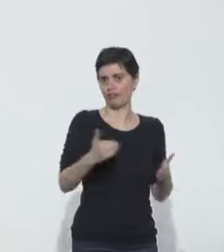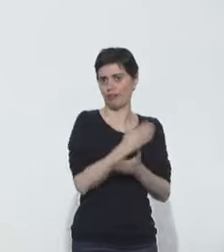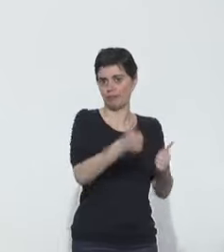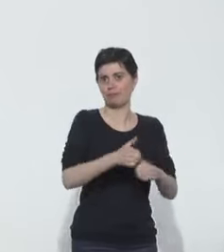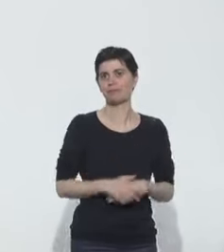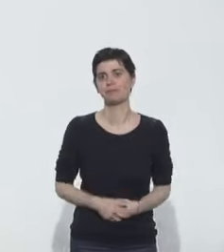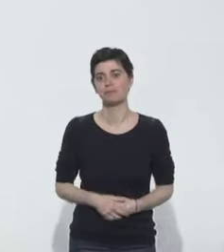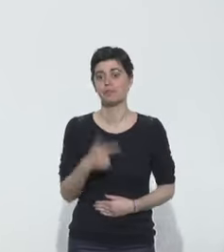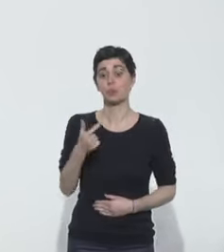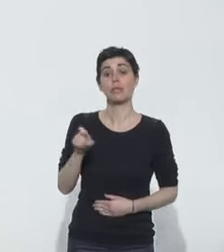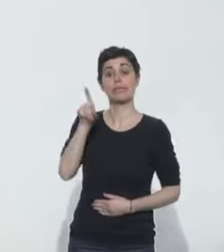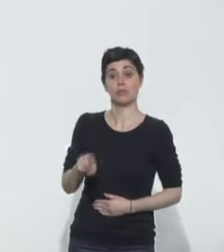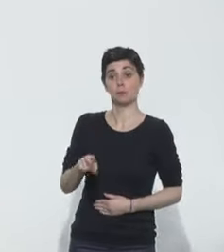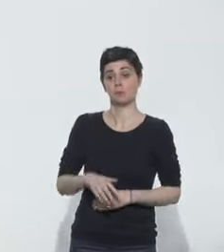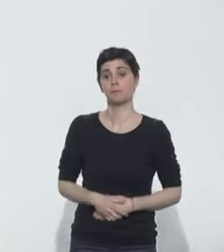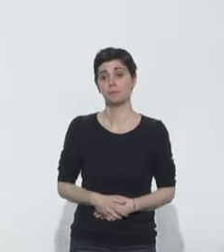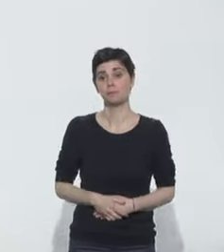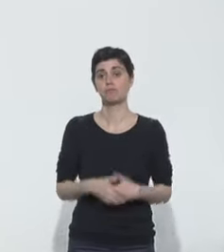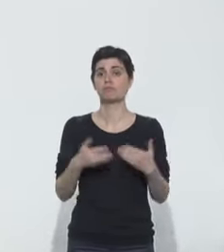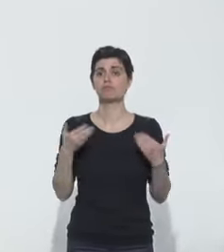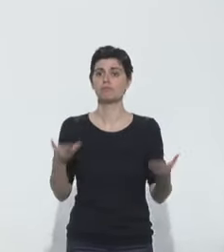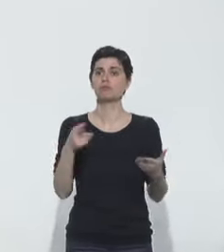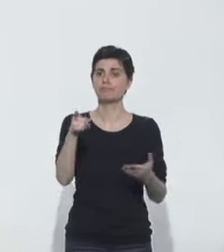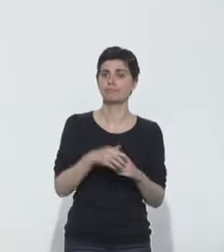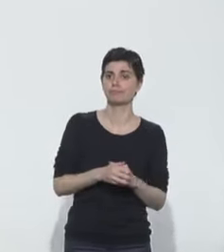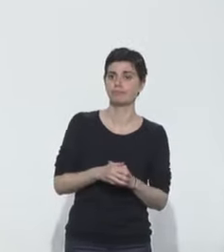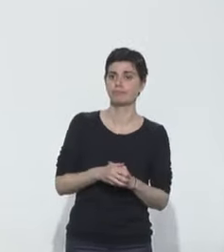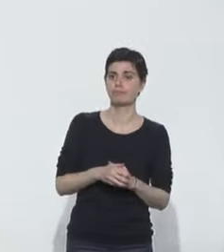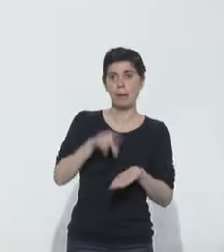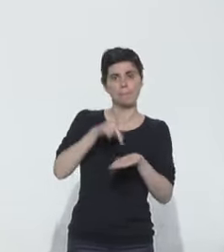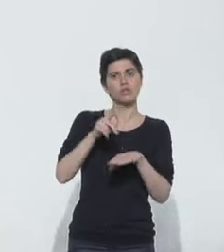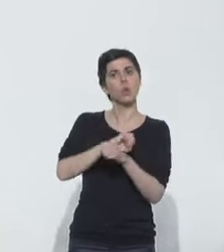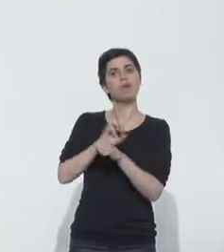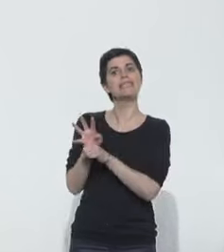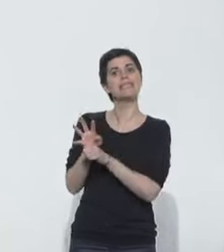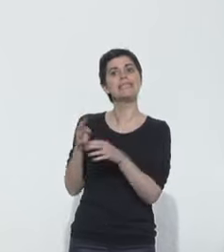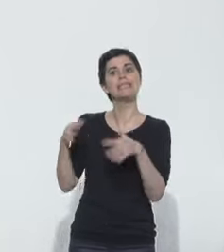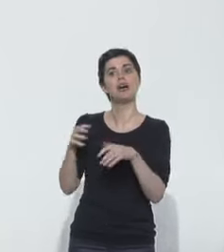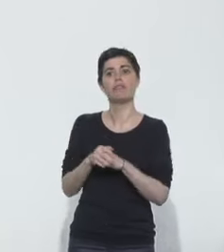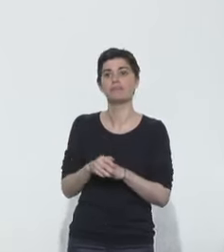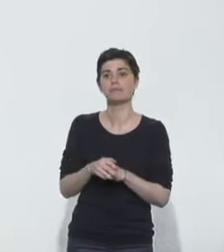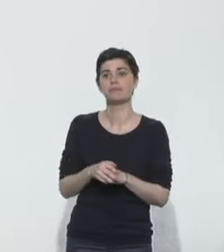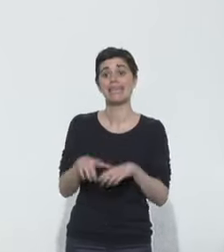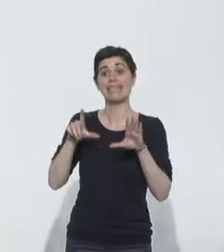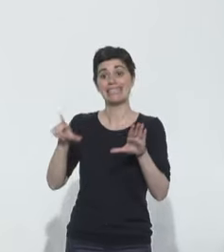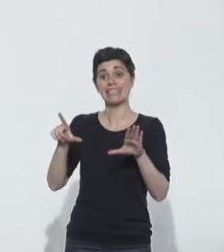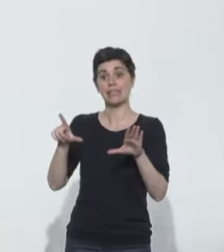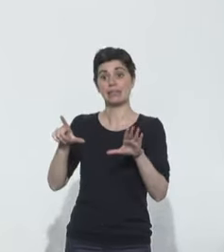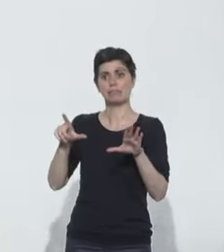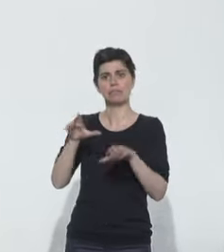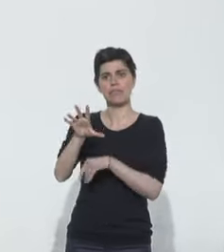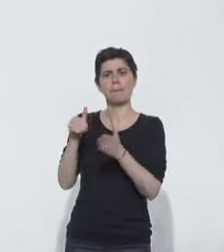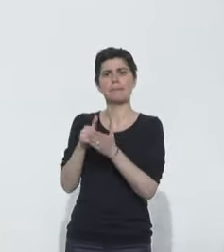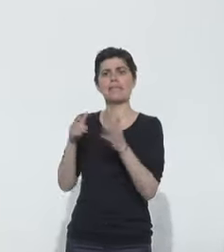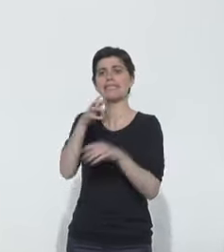Deux questions pour un journaliste d'économie santé. Vous nous communiquez le nombre de patients Covid-19+, 5 863 ailleurs en réanimation.